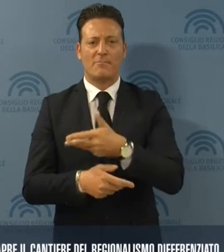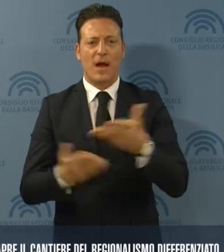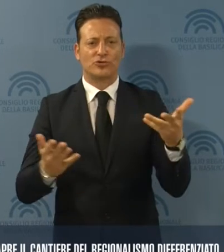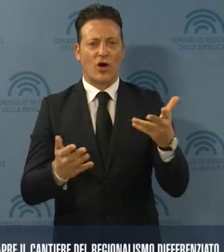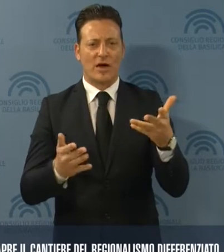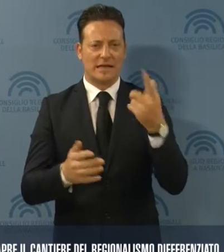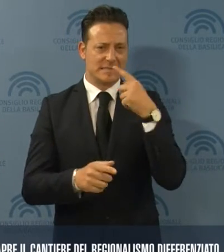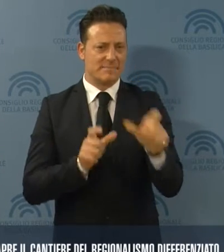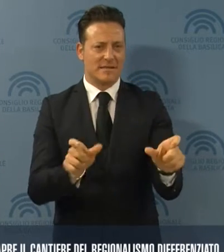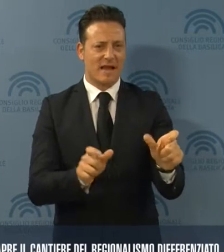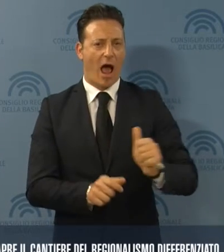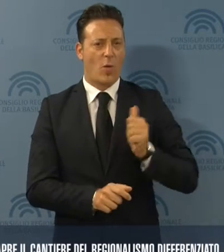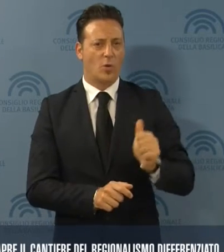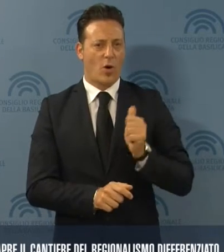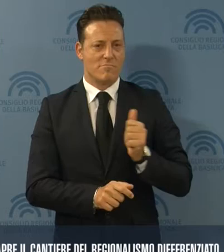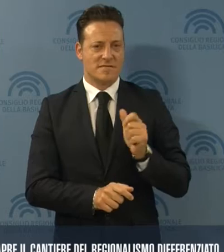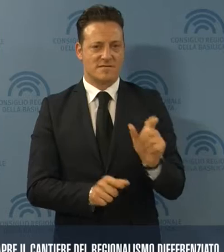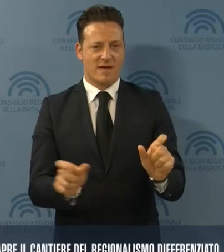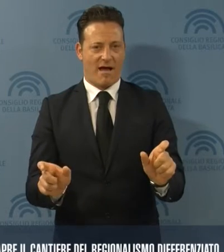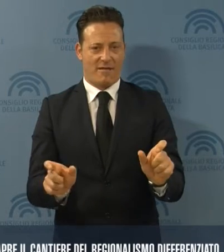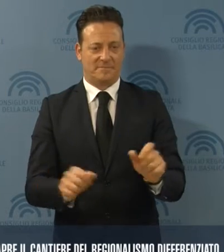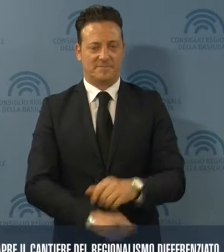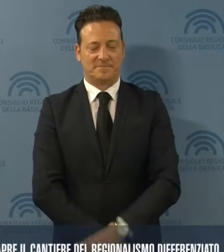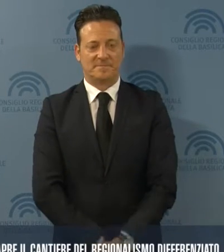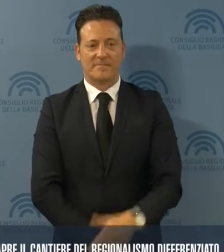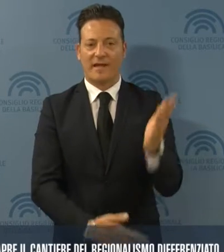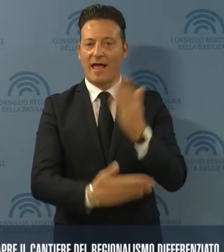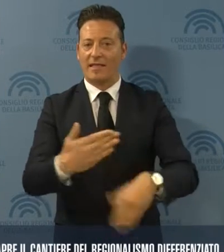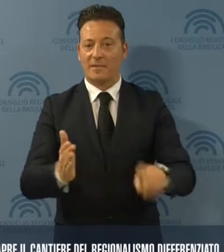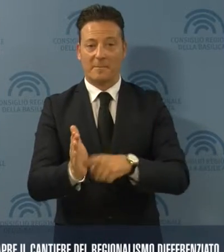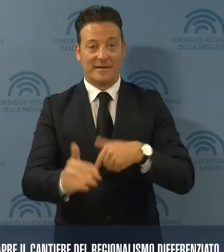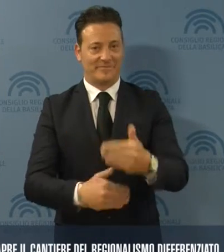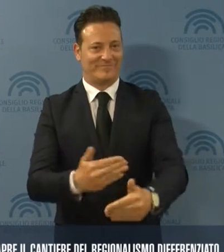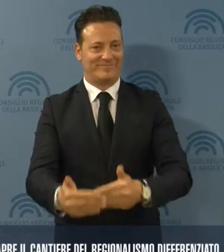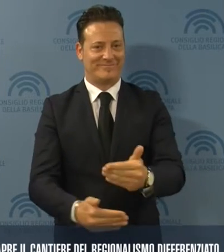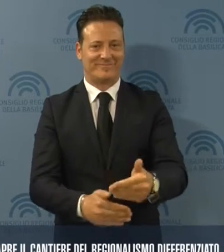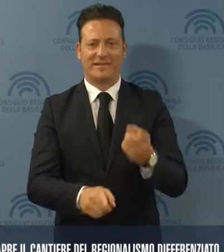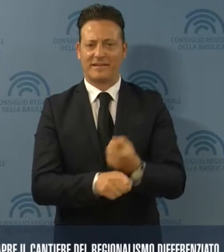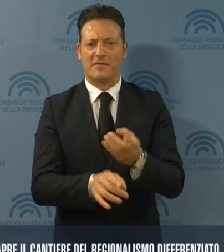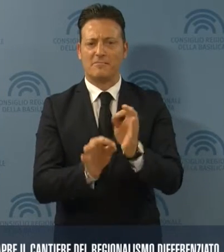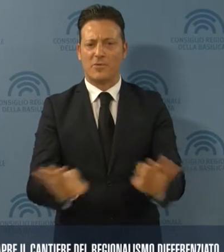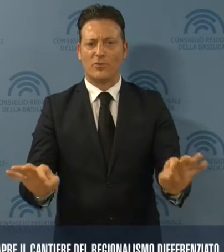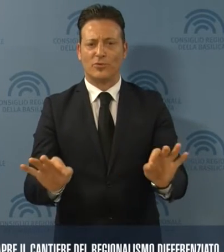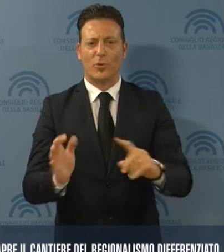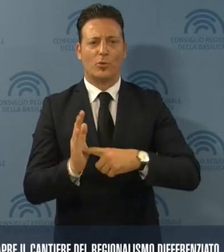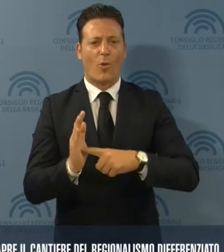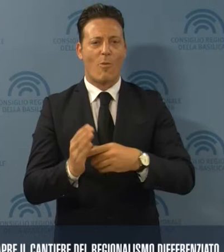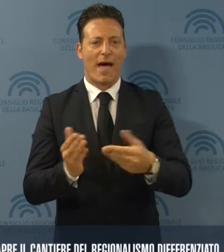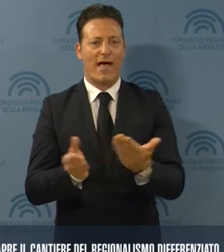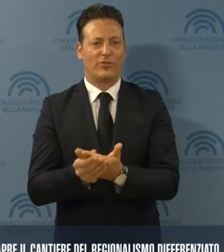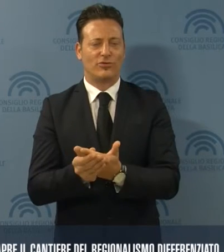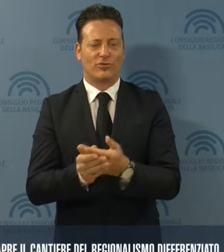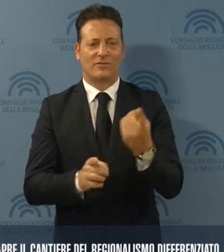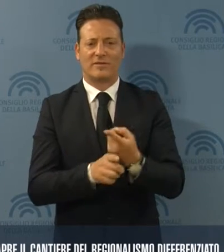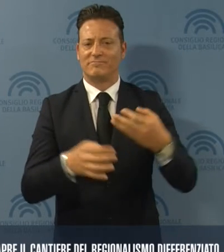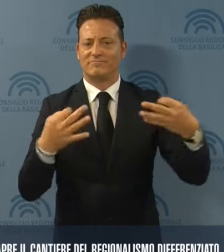spazi di autonomia in alcune materie. Entro pochi mesi dovrebbe essere pronto un documento che